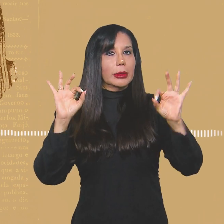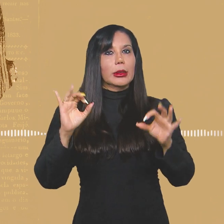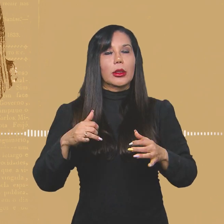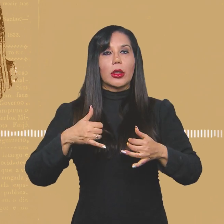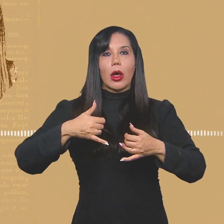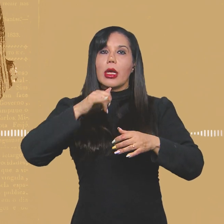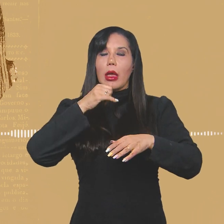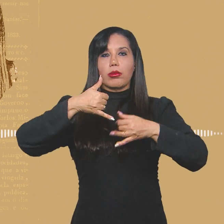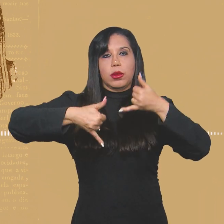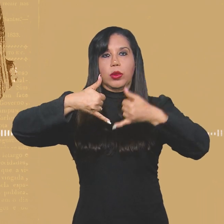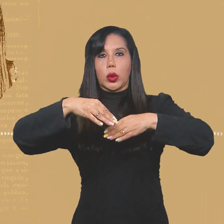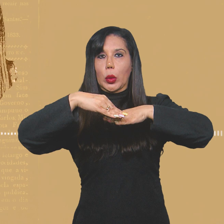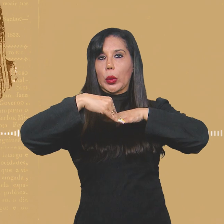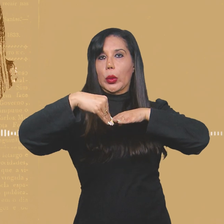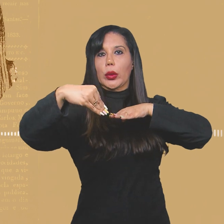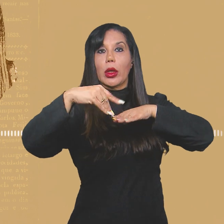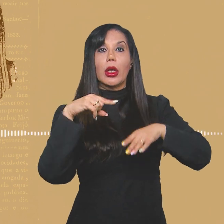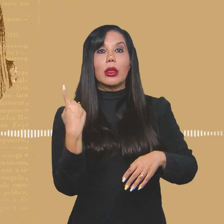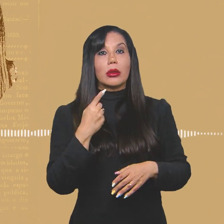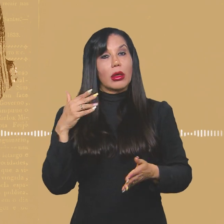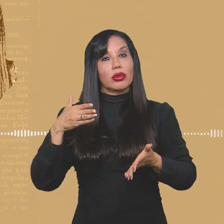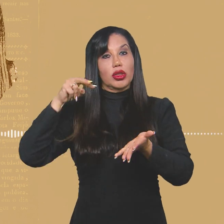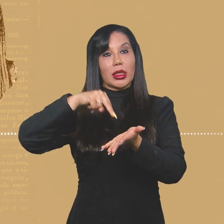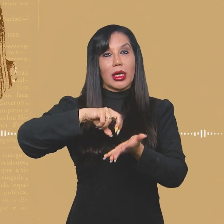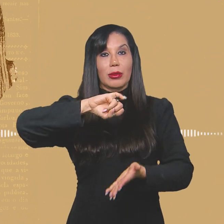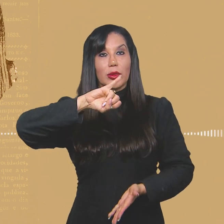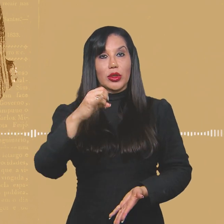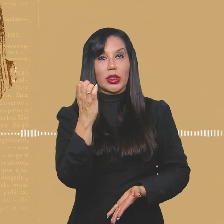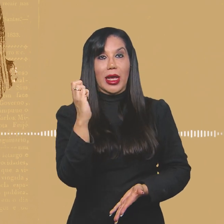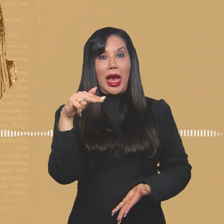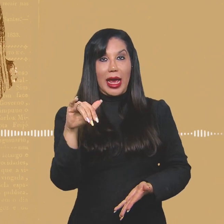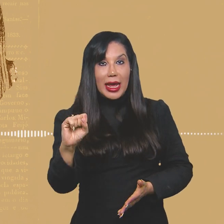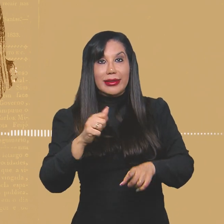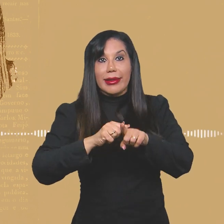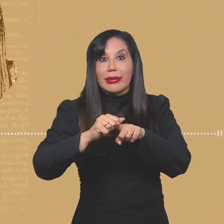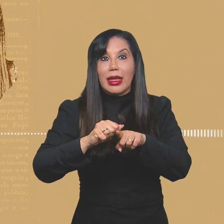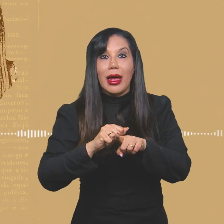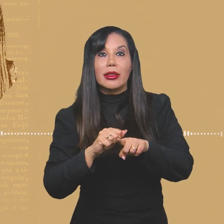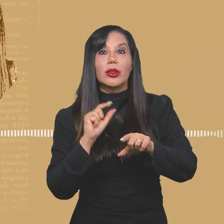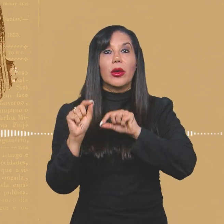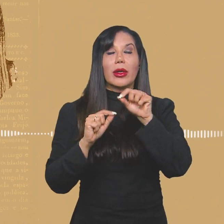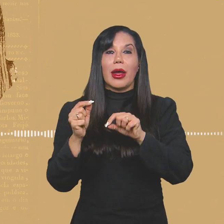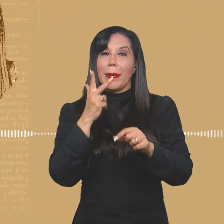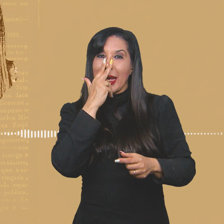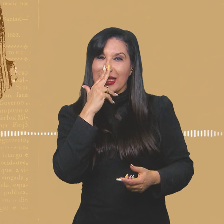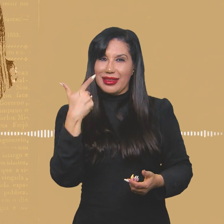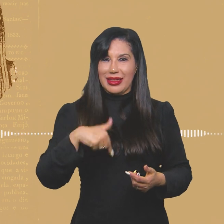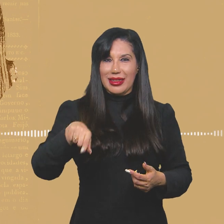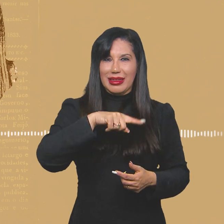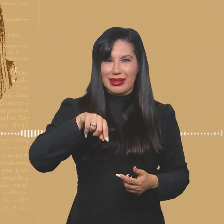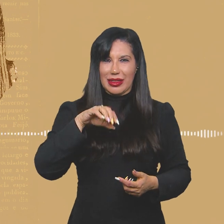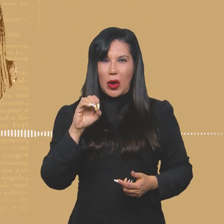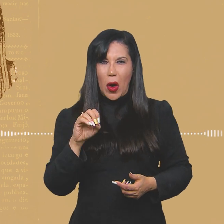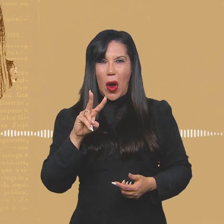fino. E nós chegávamos de jeans e tênis. Era uma sensação. Parecia assim que a gente era um OVNI, né?